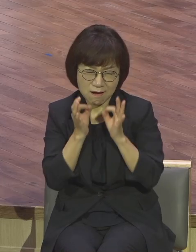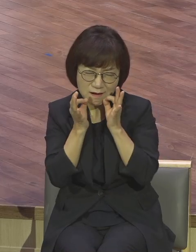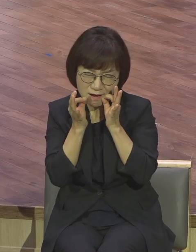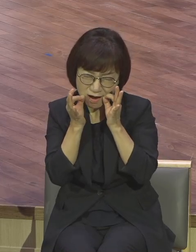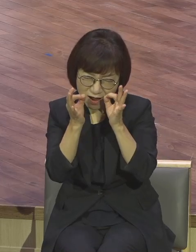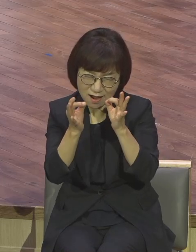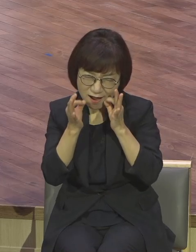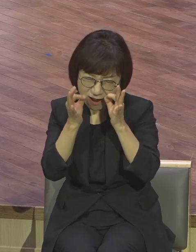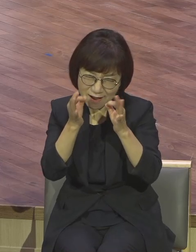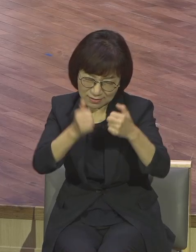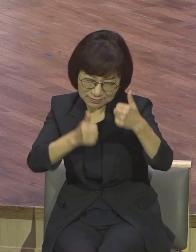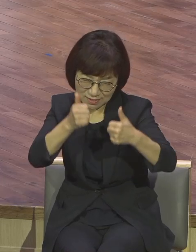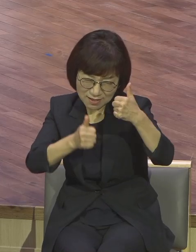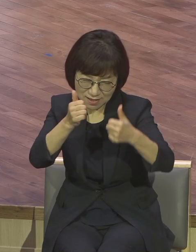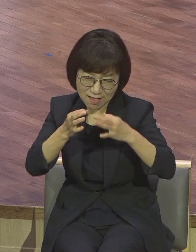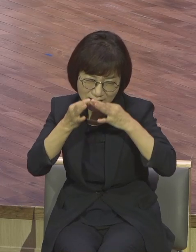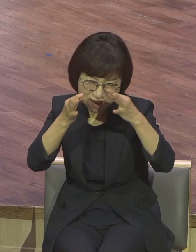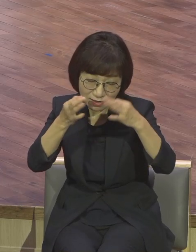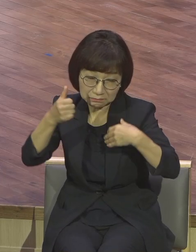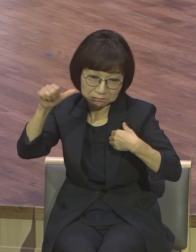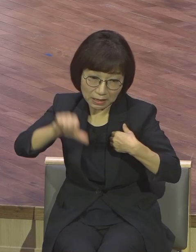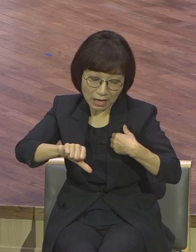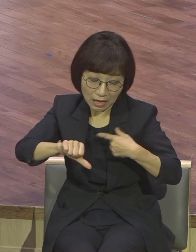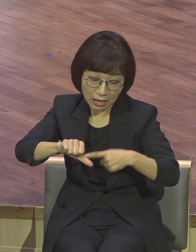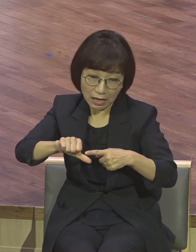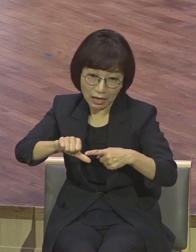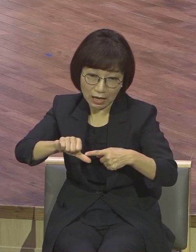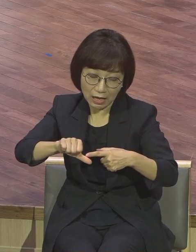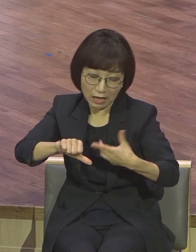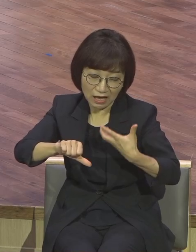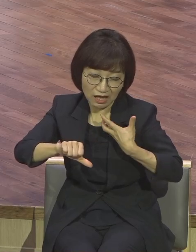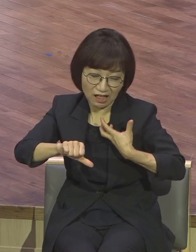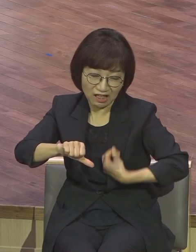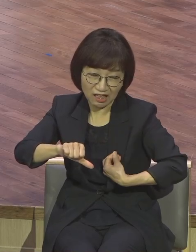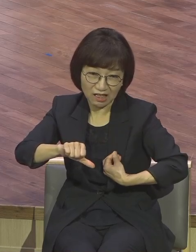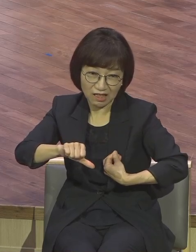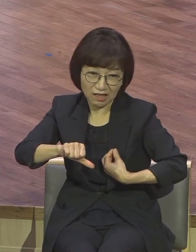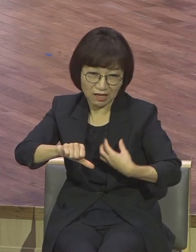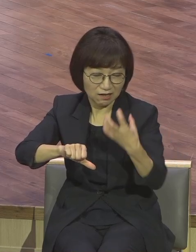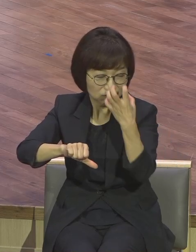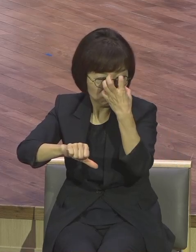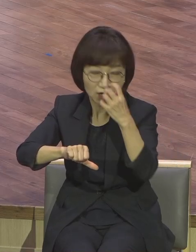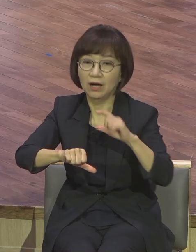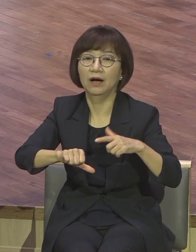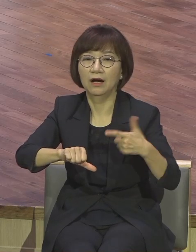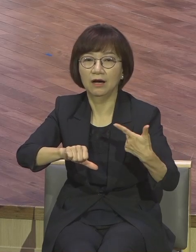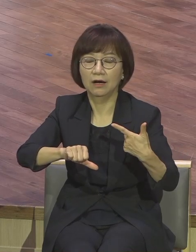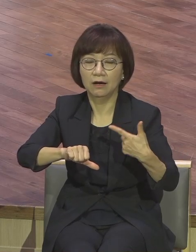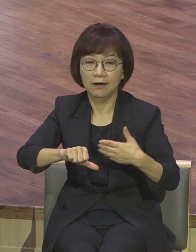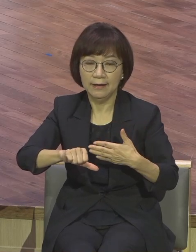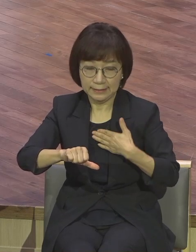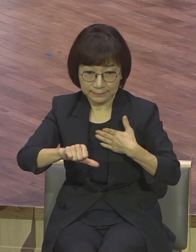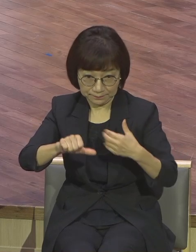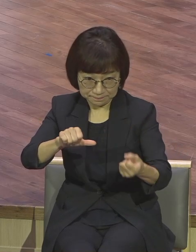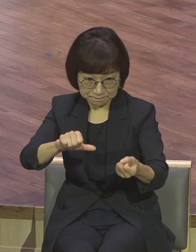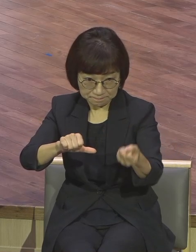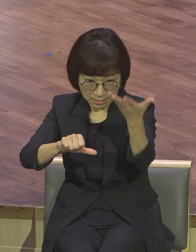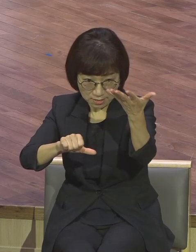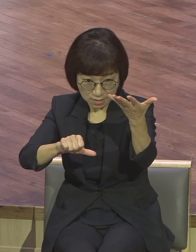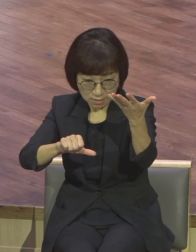게임이 그렇게 졌으면 그 실망한 모습으로 기죽은 모습을 끝낸 것이 아니라 자기를 이긴 그 성자에게 손을